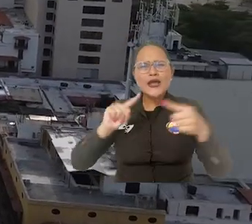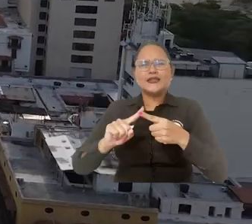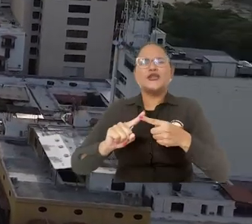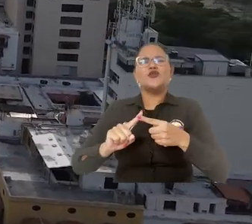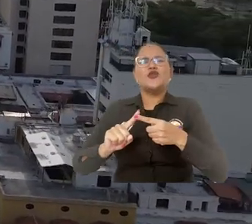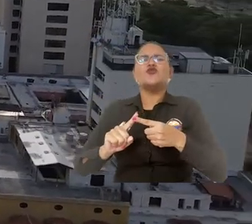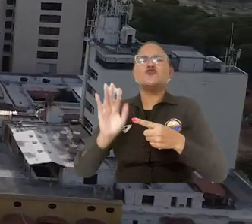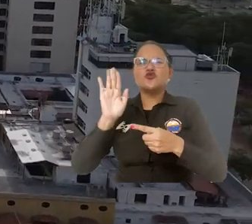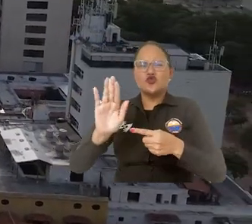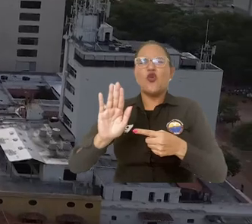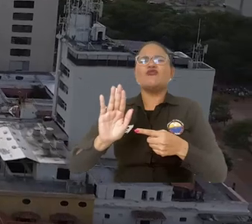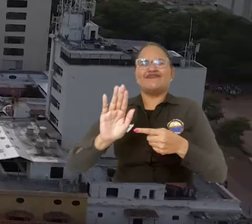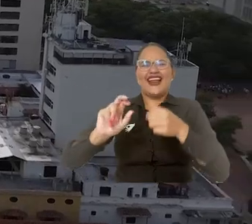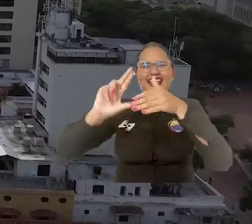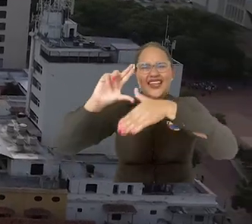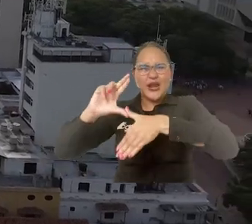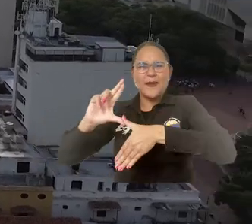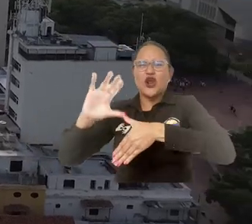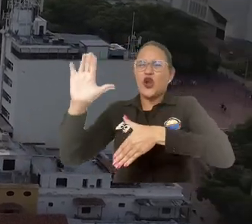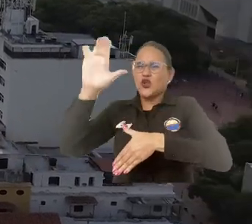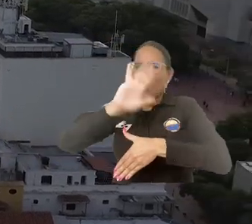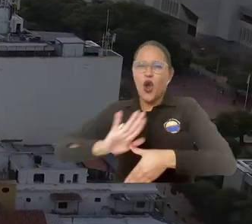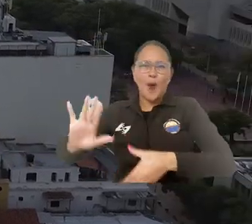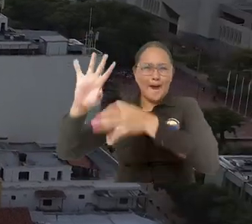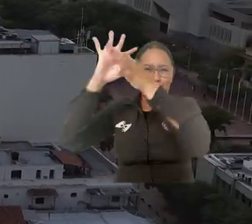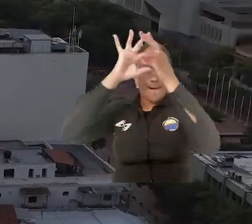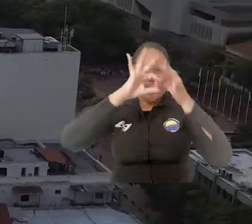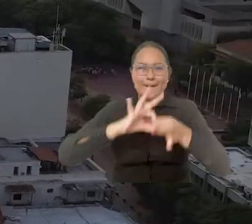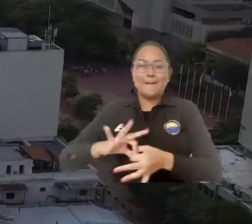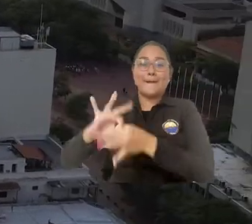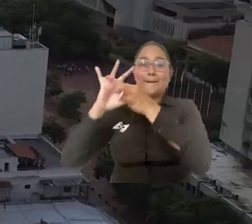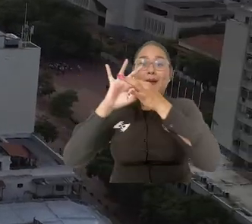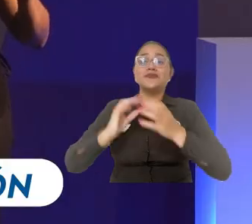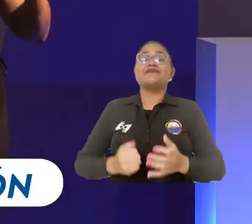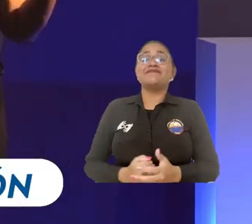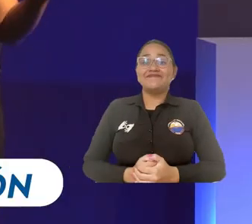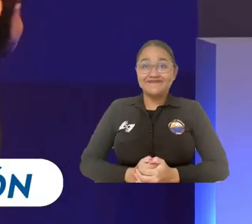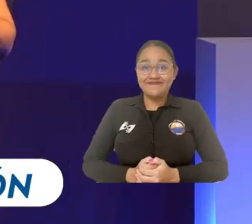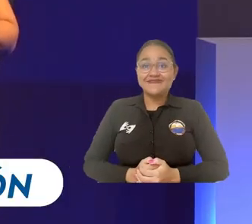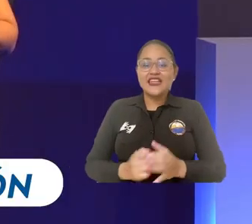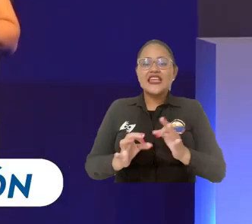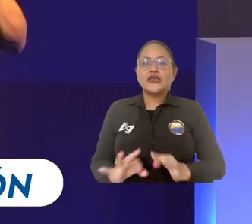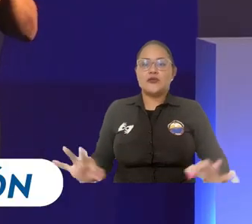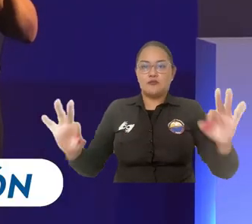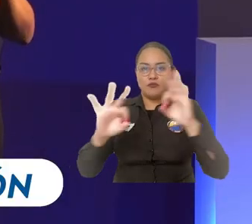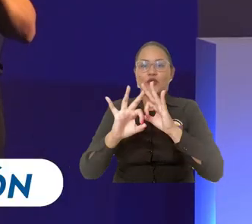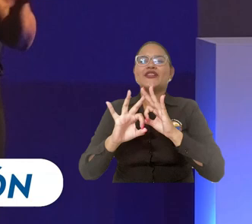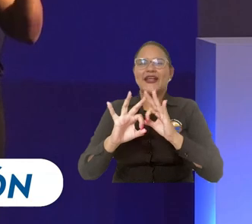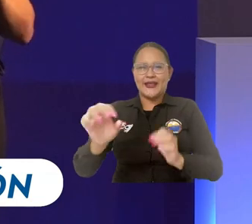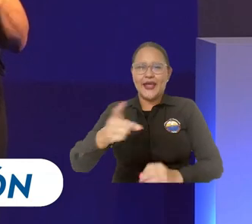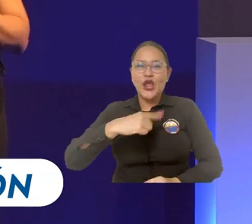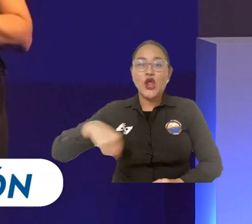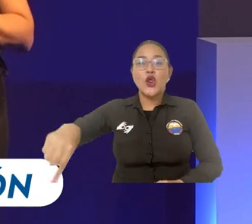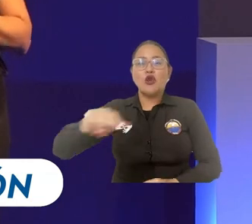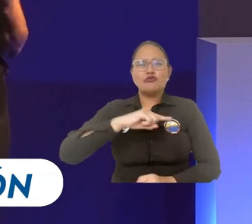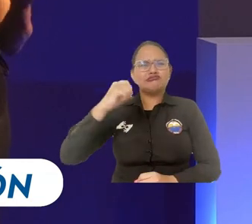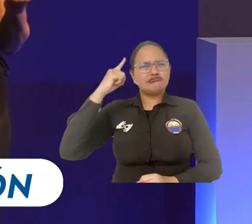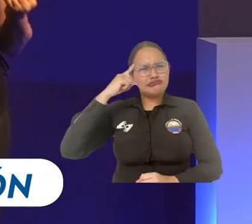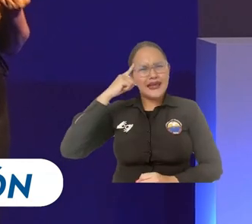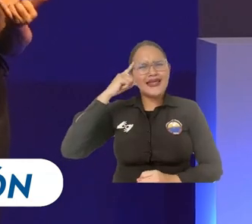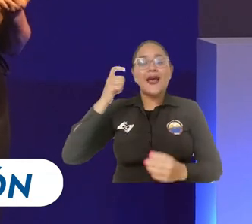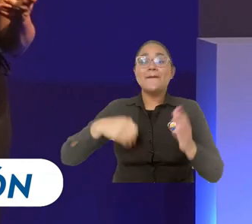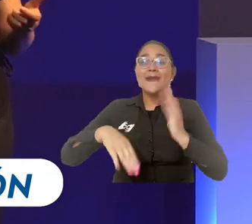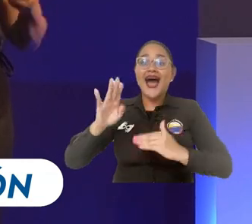consolidación de la integración latinoamericana de nuestros pueblos. También es importante para nosotros hoy la